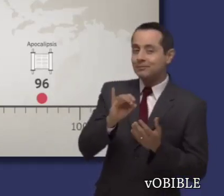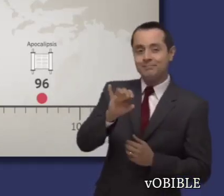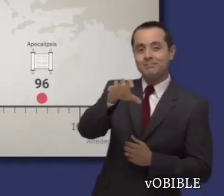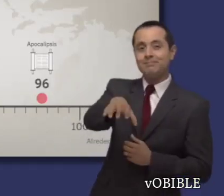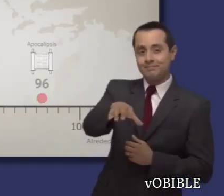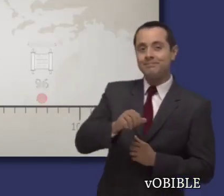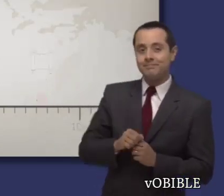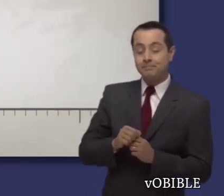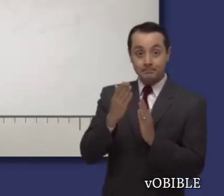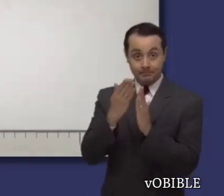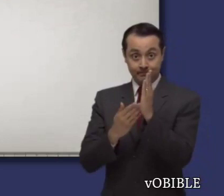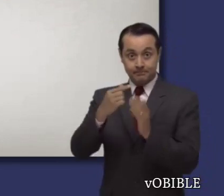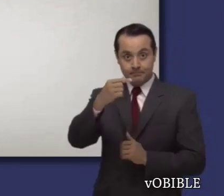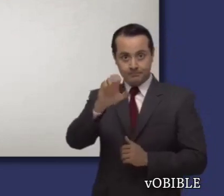Patmos.